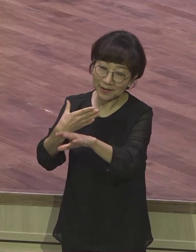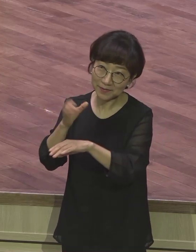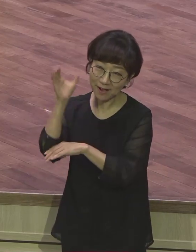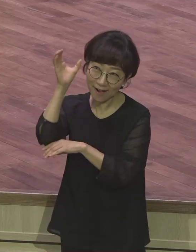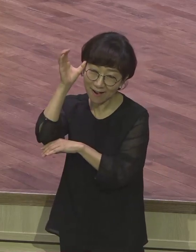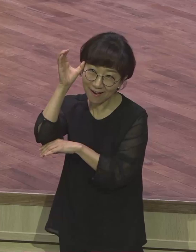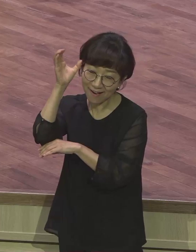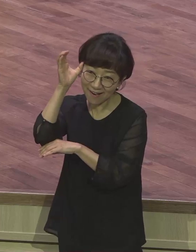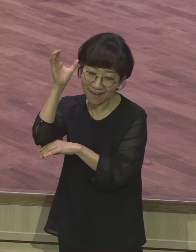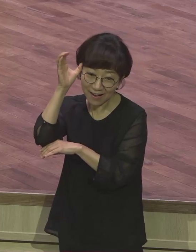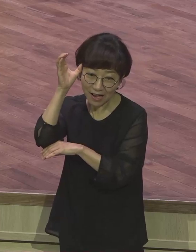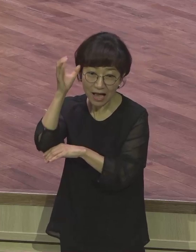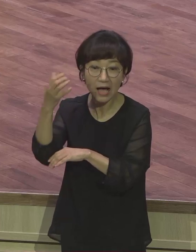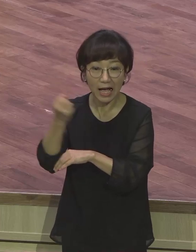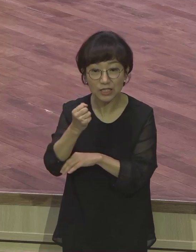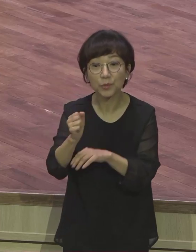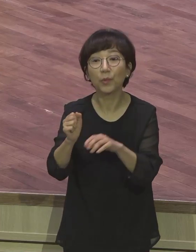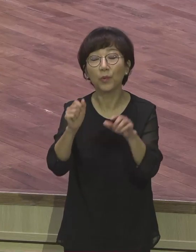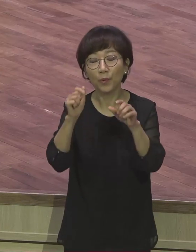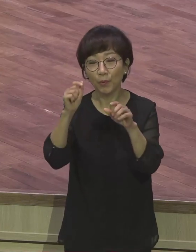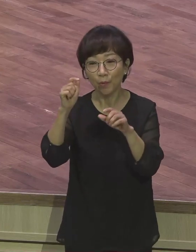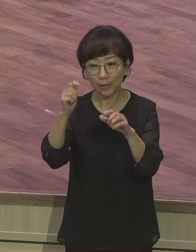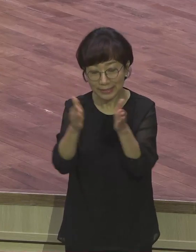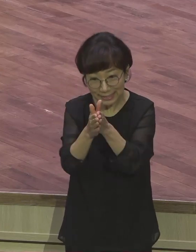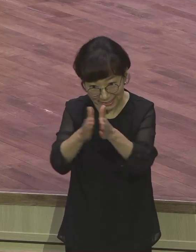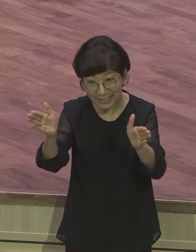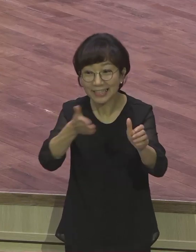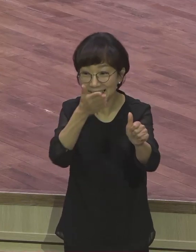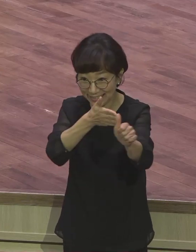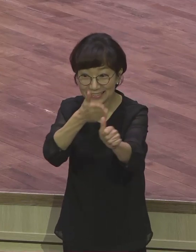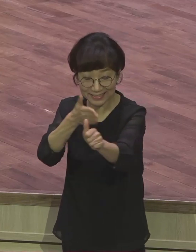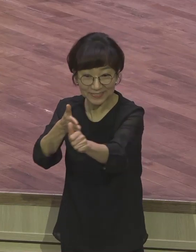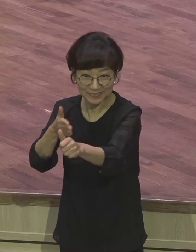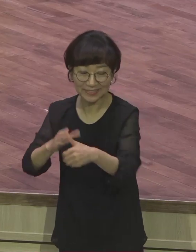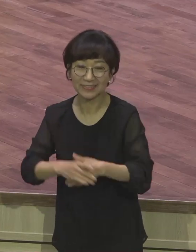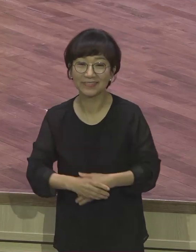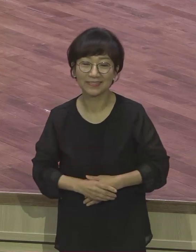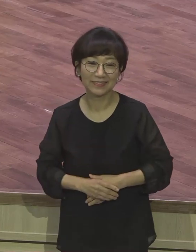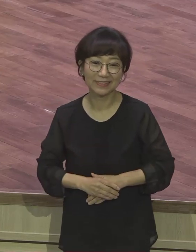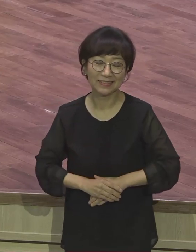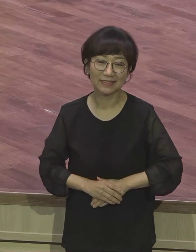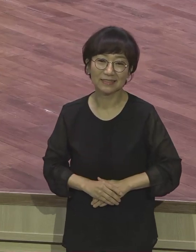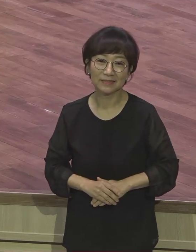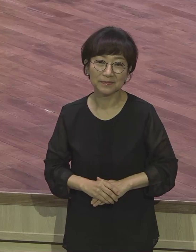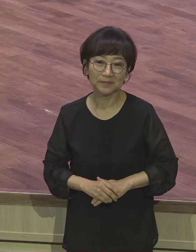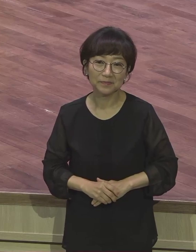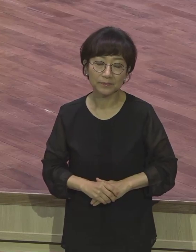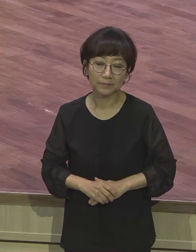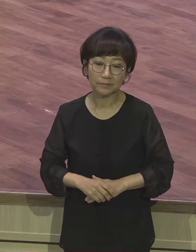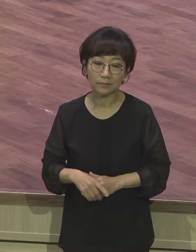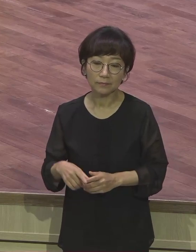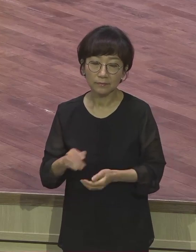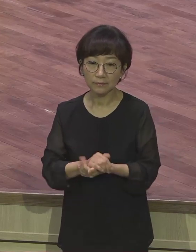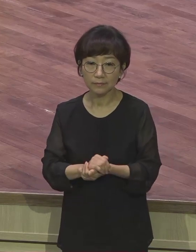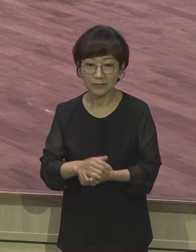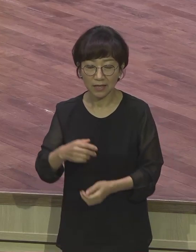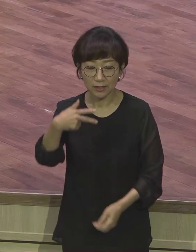기대하면서 그렇게 쫙 출발해야 돼요. 여러분 예수를 앓는 정주영 씨도 아침 출근할 때